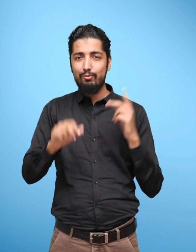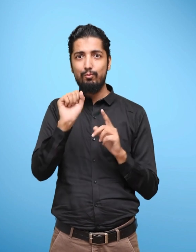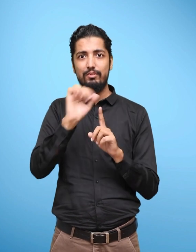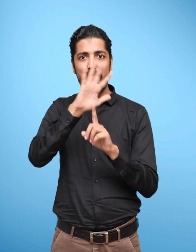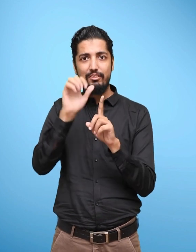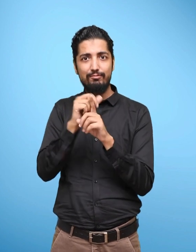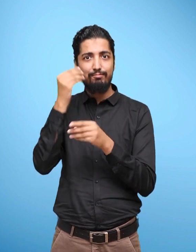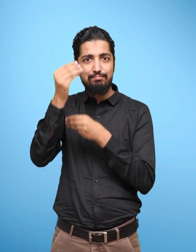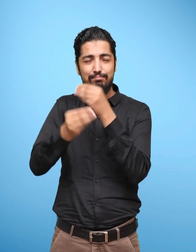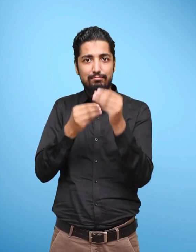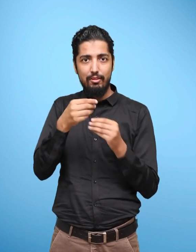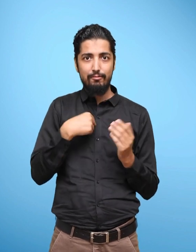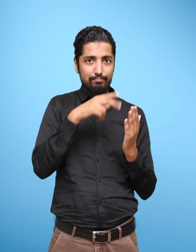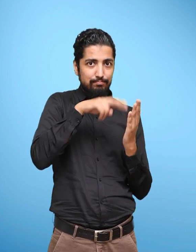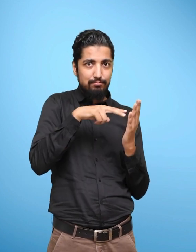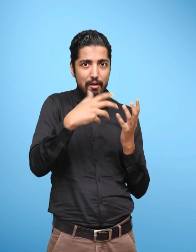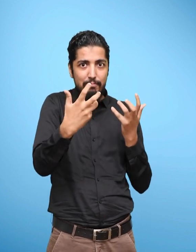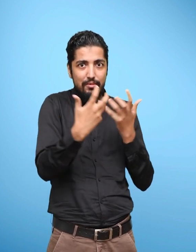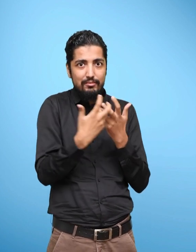and acceptable way.